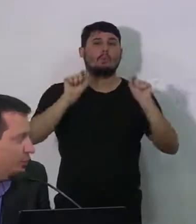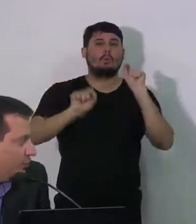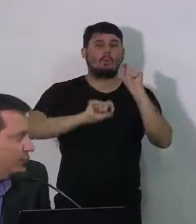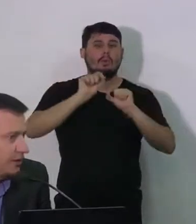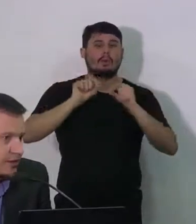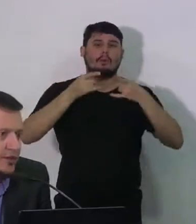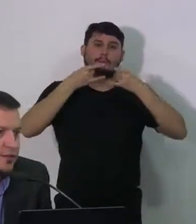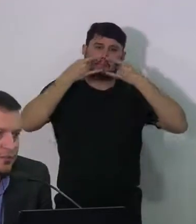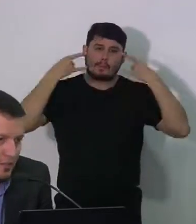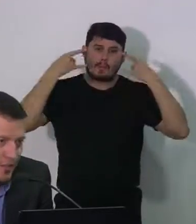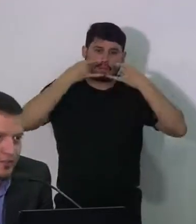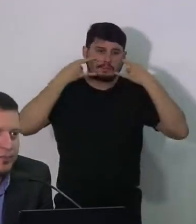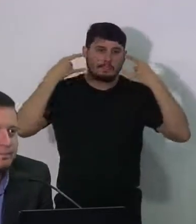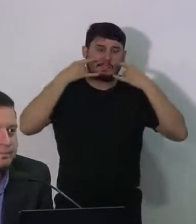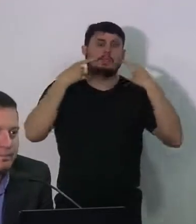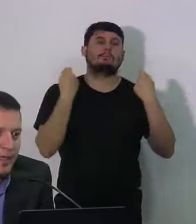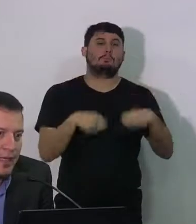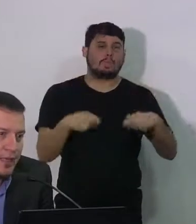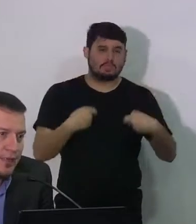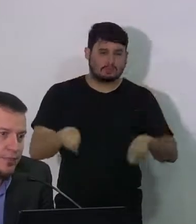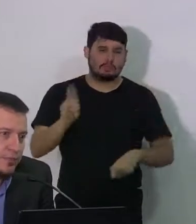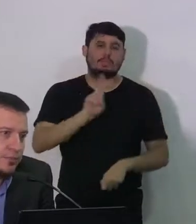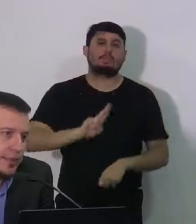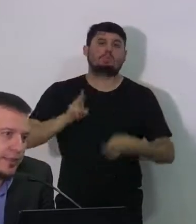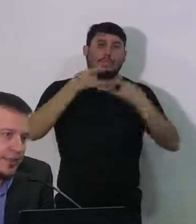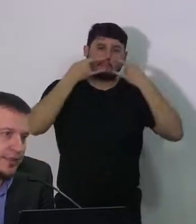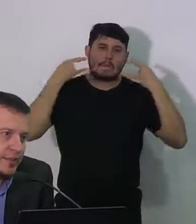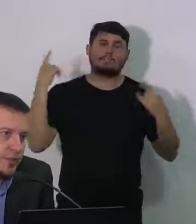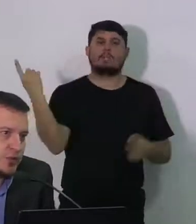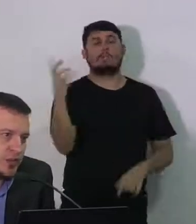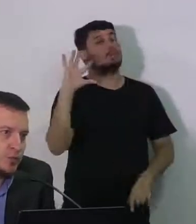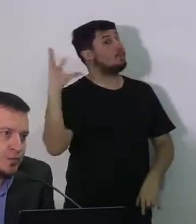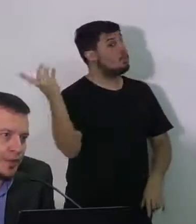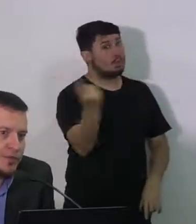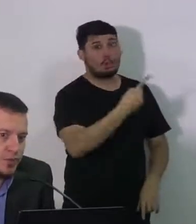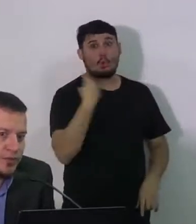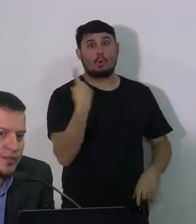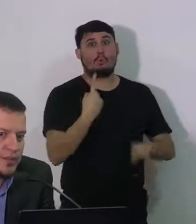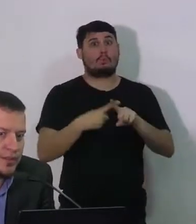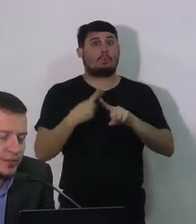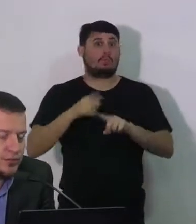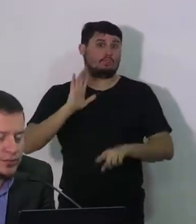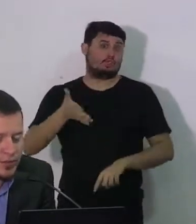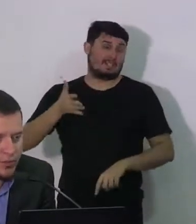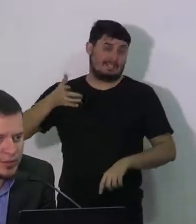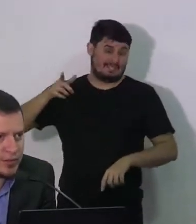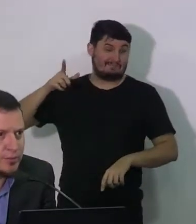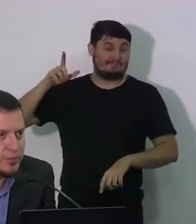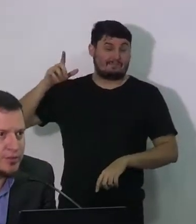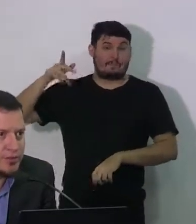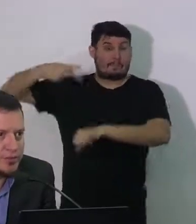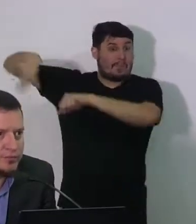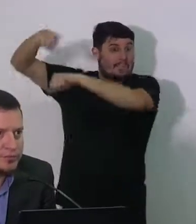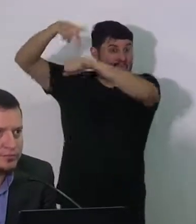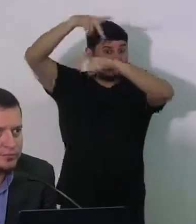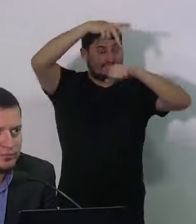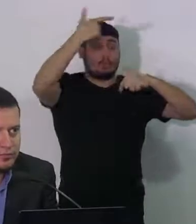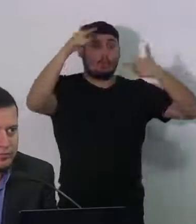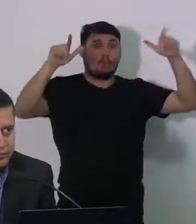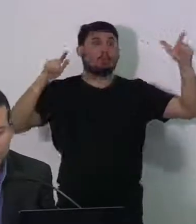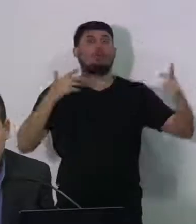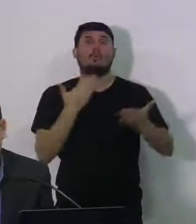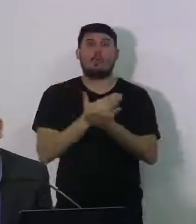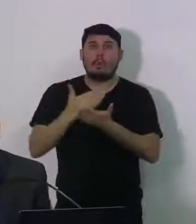que todo mundo utilize máscara. Isso tem se mostrado em alguns países como tendo um resultado muito positivo.